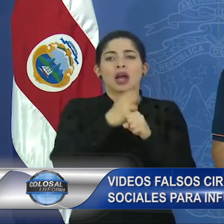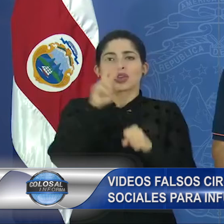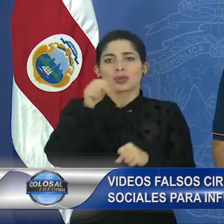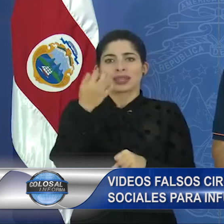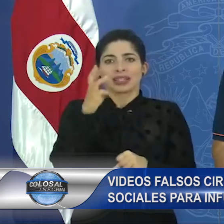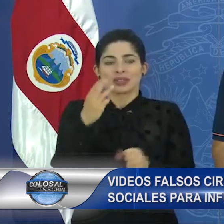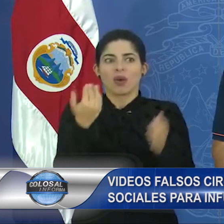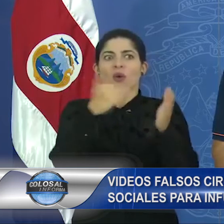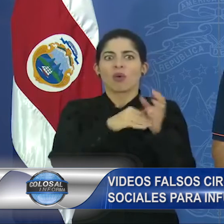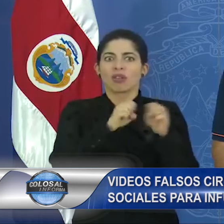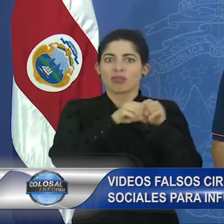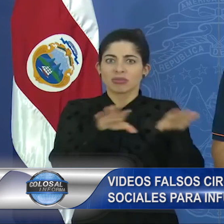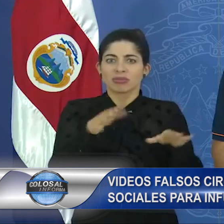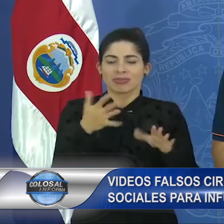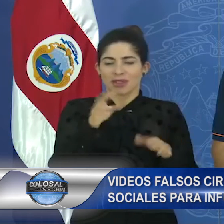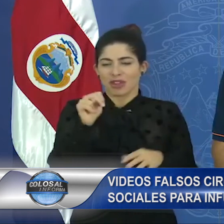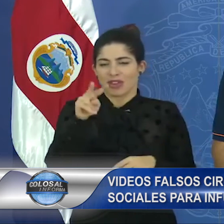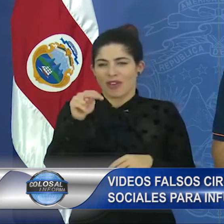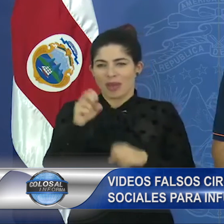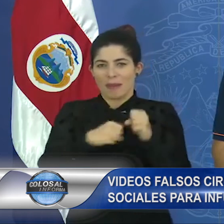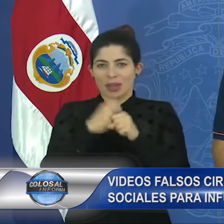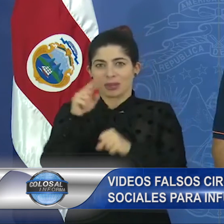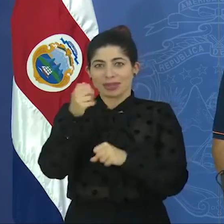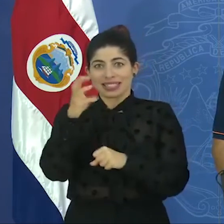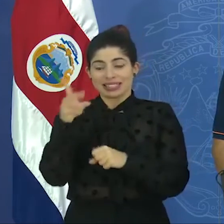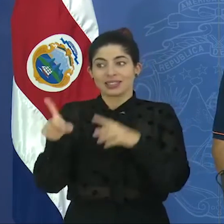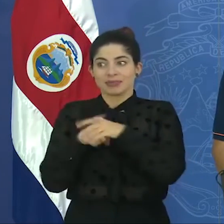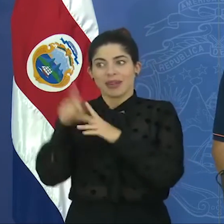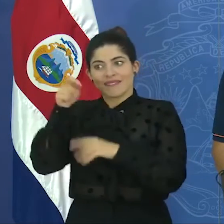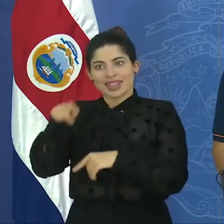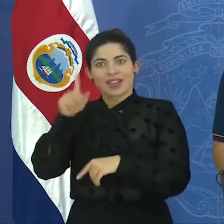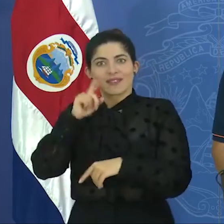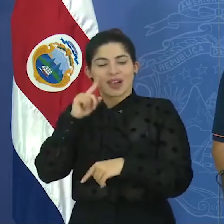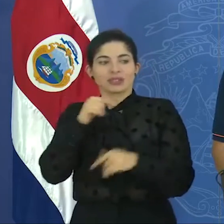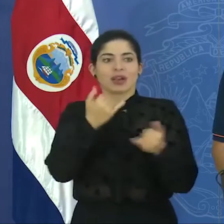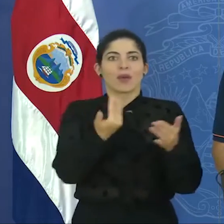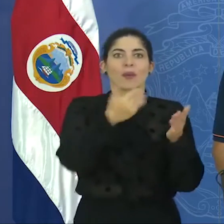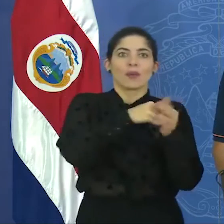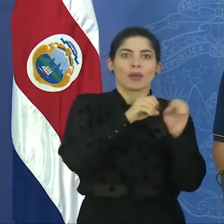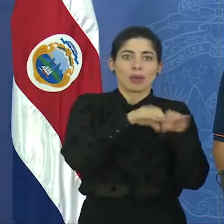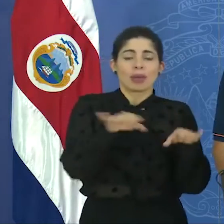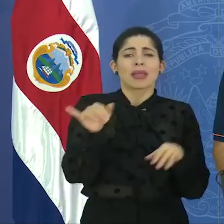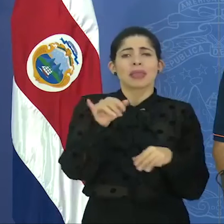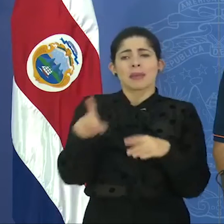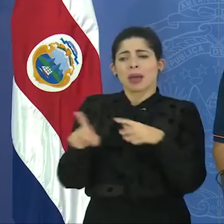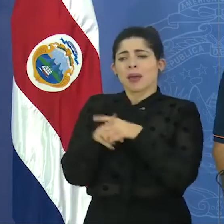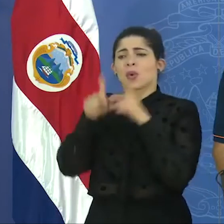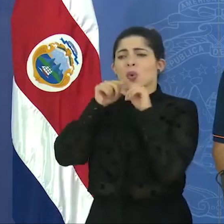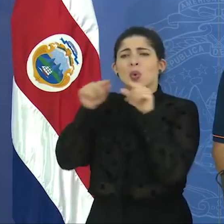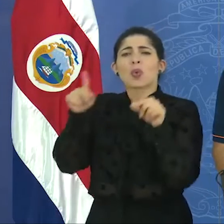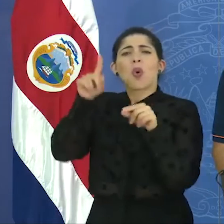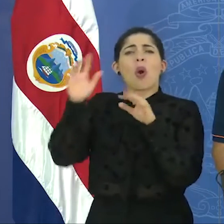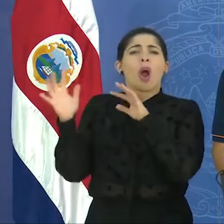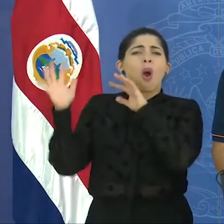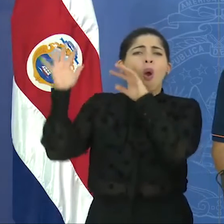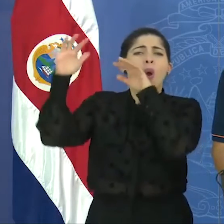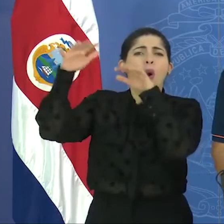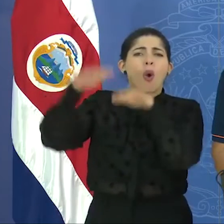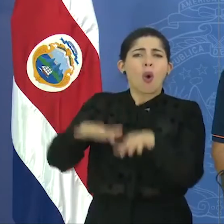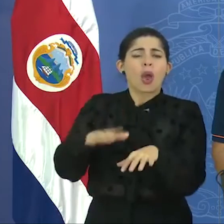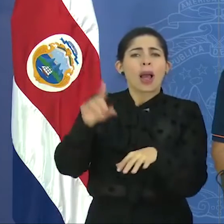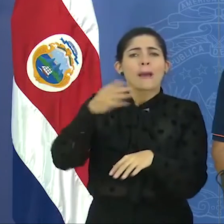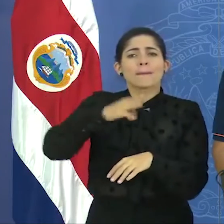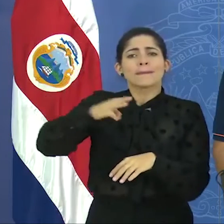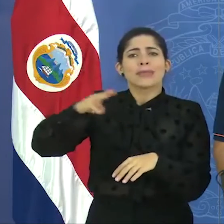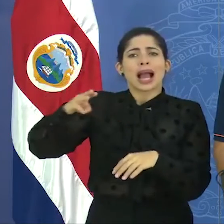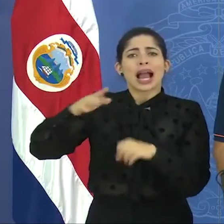más o menos por noviembre del 2016. También se generó un rumor de una ola gigante que se formaría en